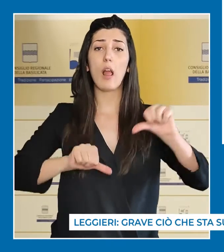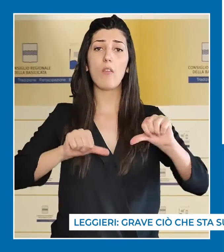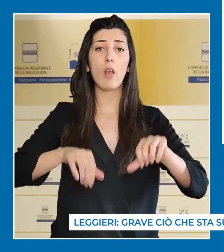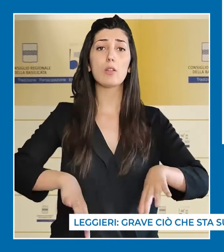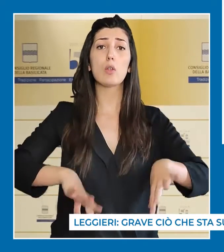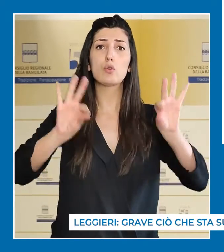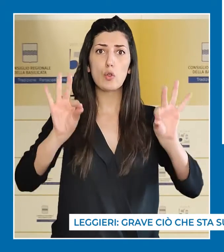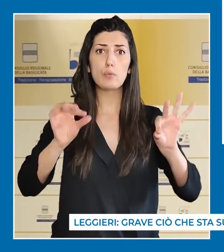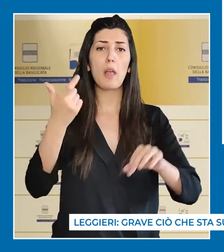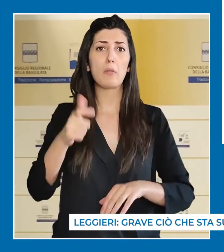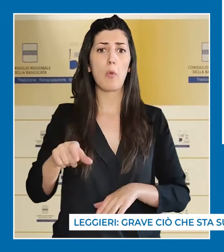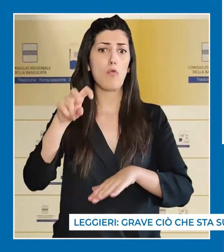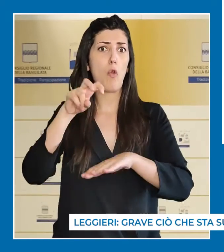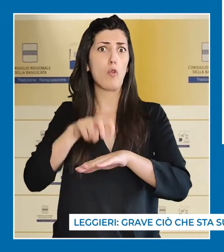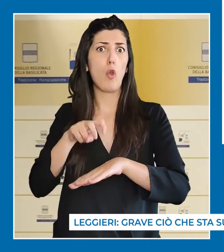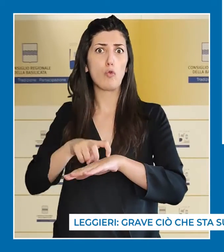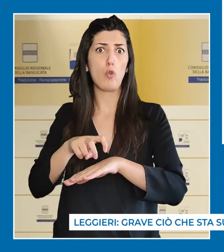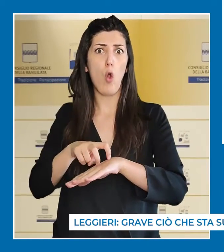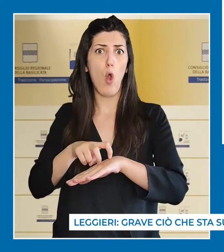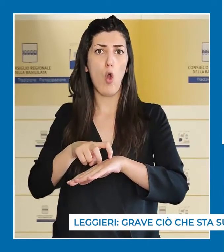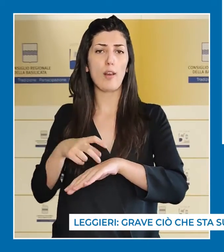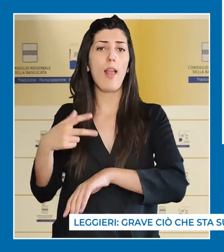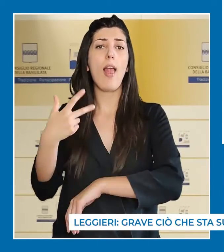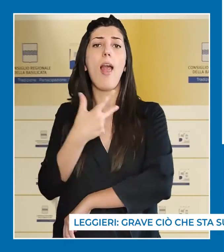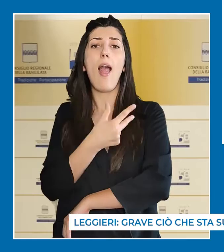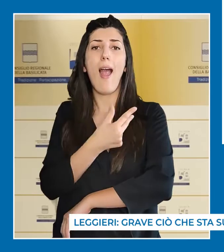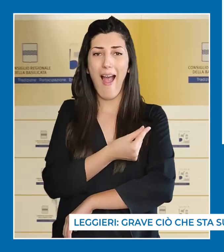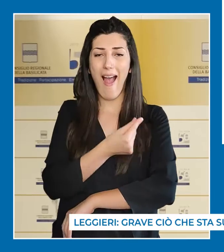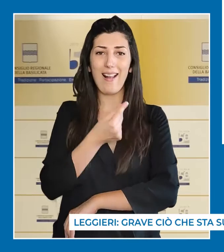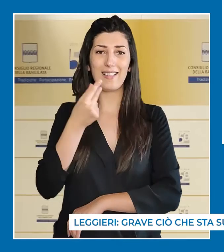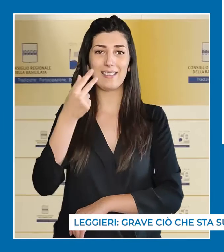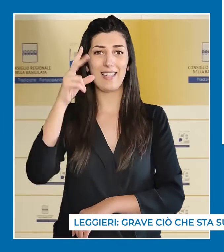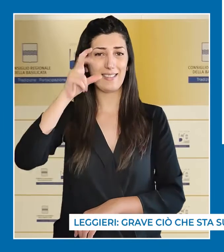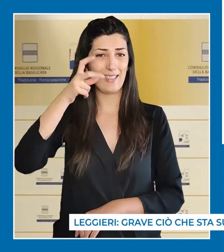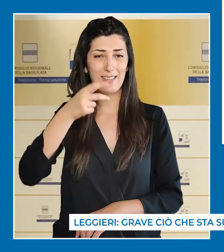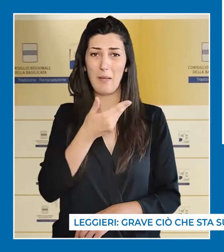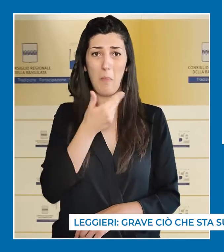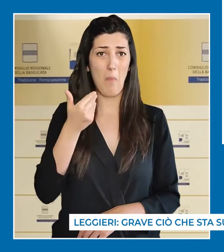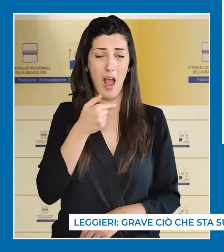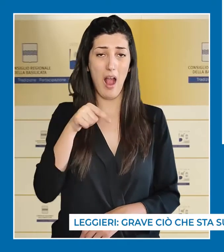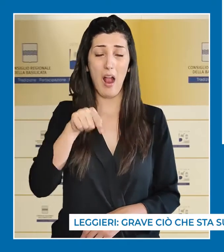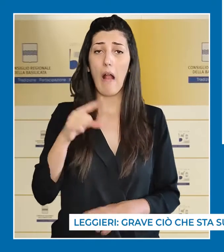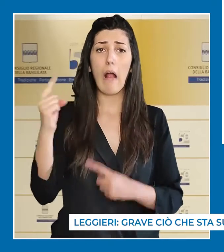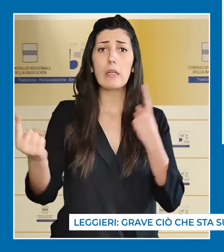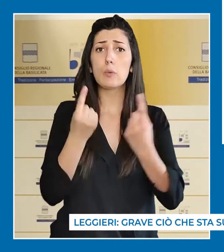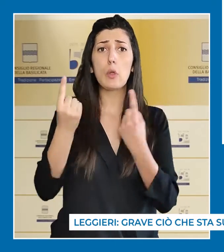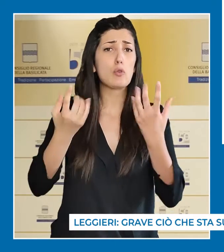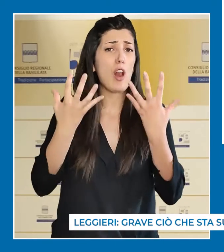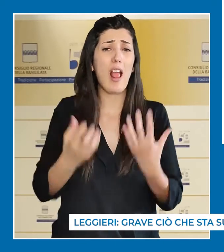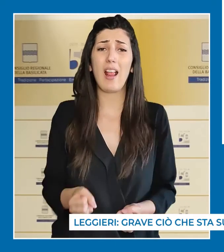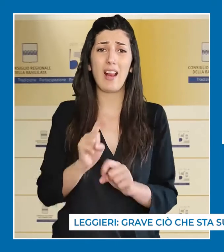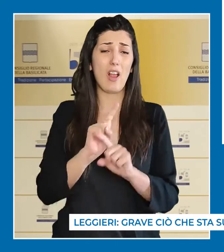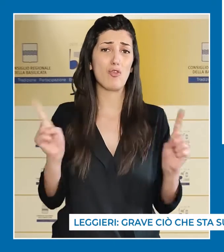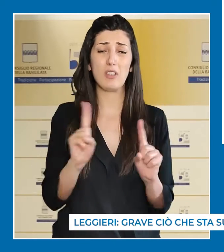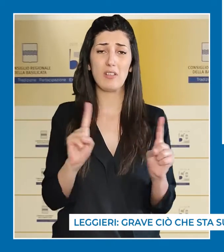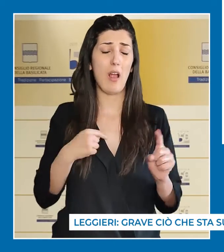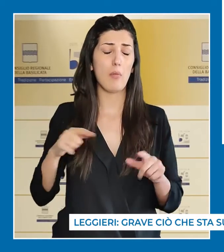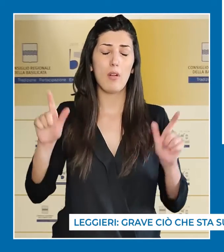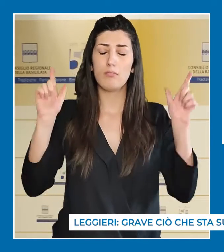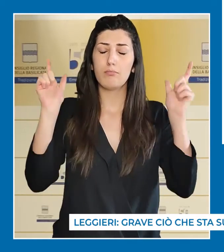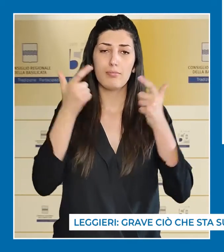sospesi gli interventi chirurgici per mancanza di anestesisti. Una situazione